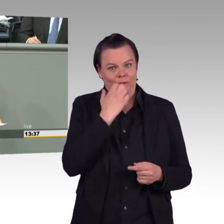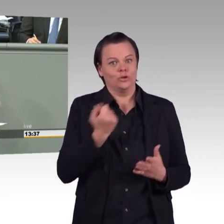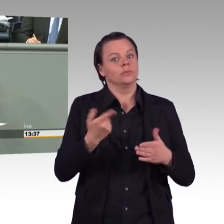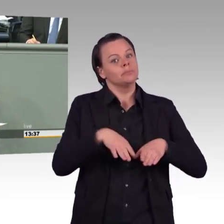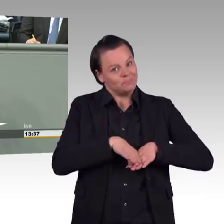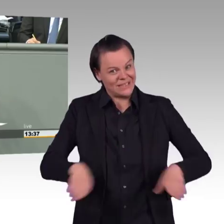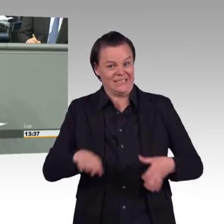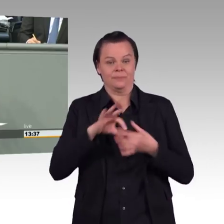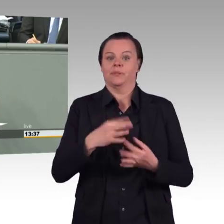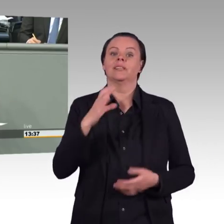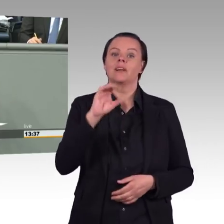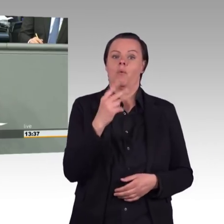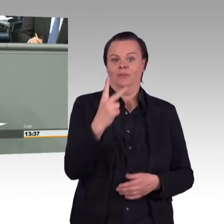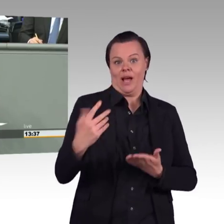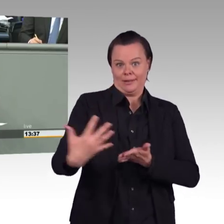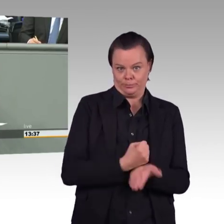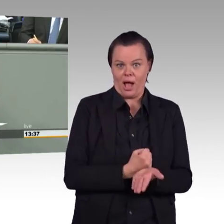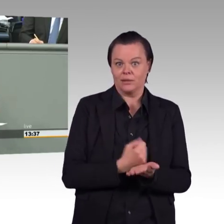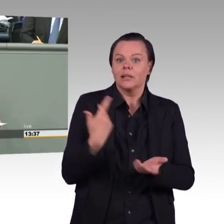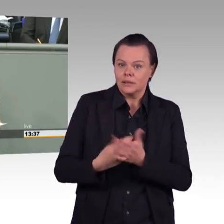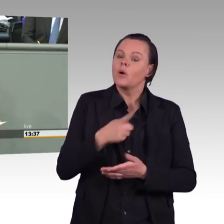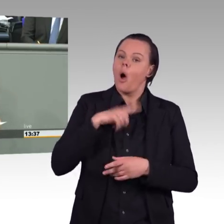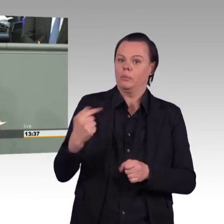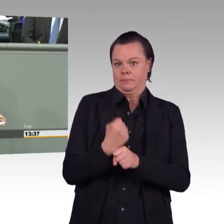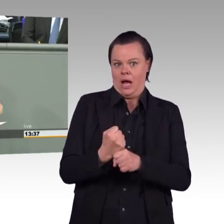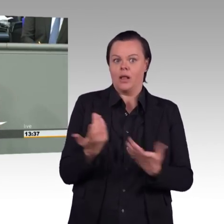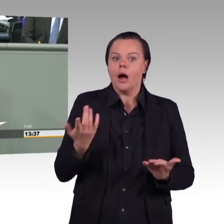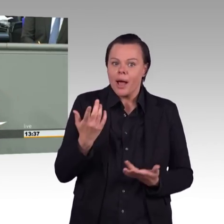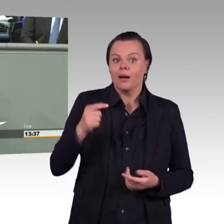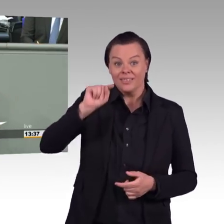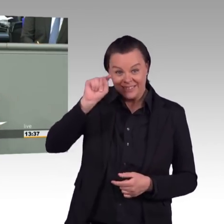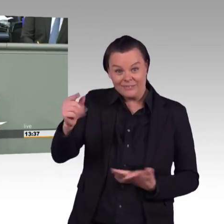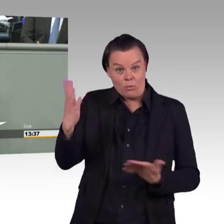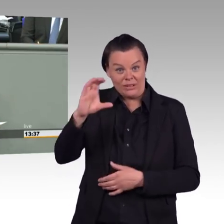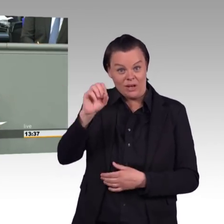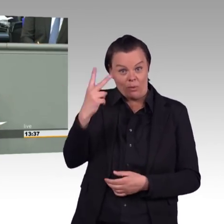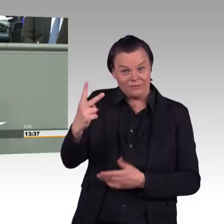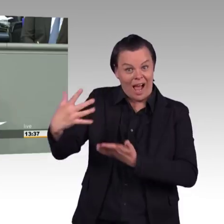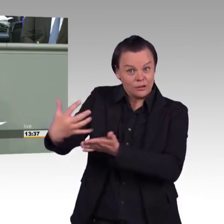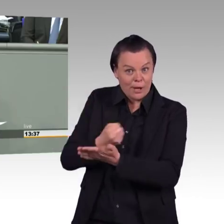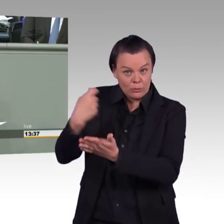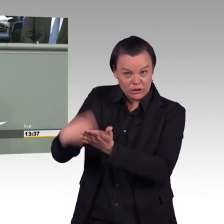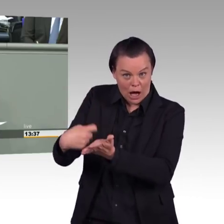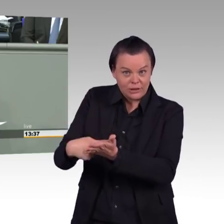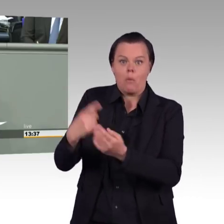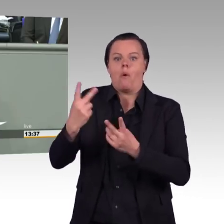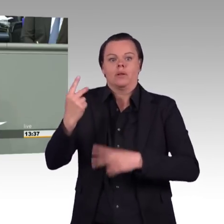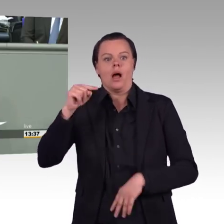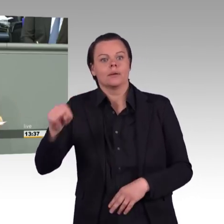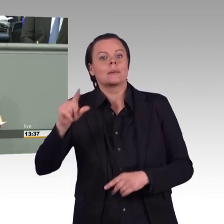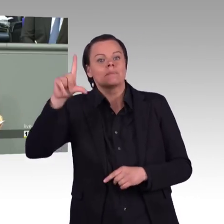Aber nicht das, was Sie tun. Sie machen mit Ihren gefährlichen Ideologien nämlich die ganze Sache. Sie schaden dieser Sache. Und genau das ist das Problem. Vielen